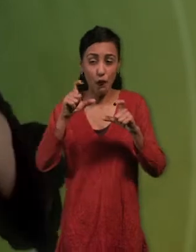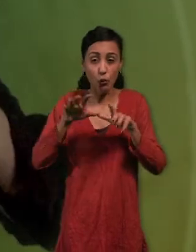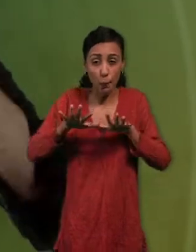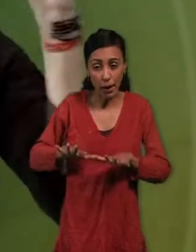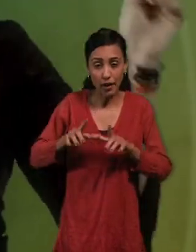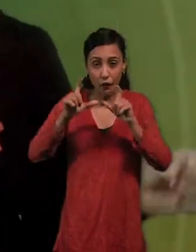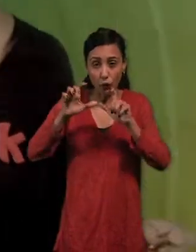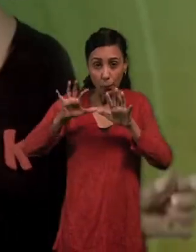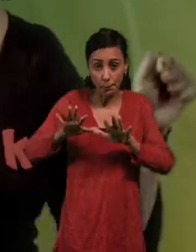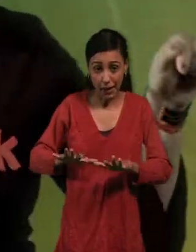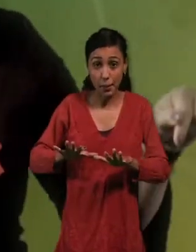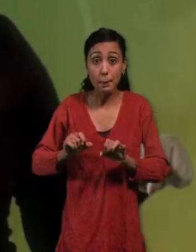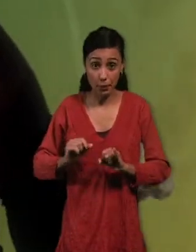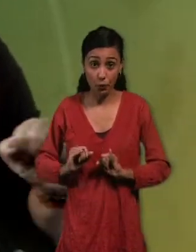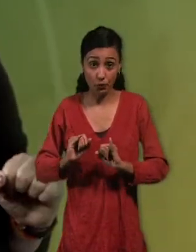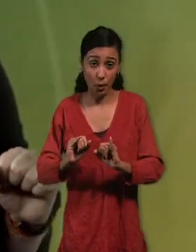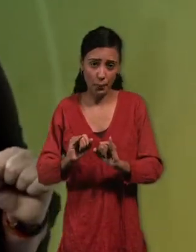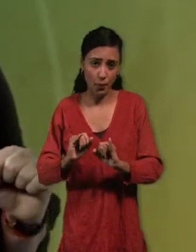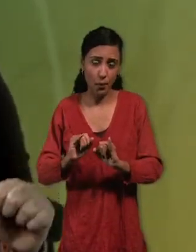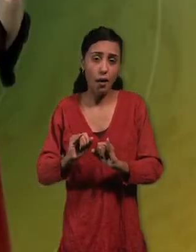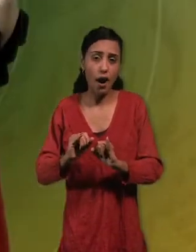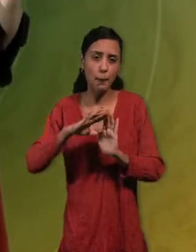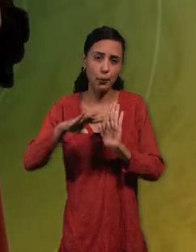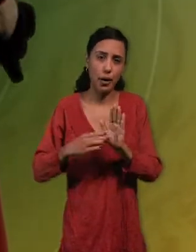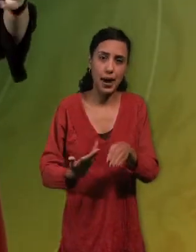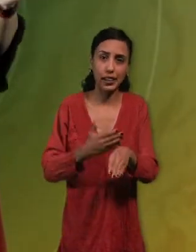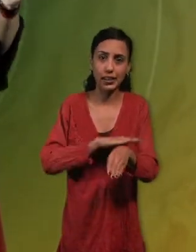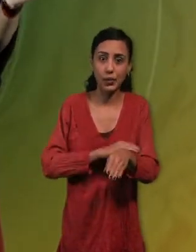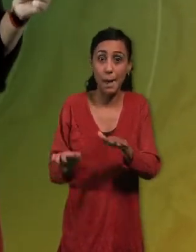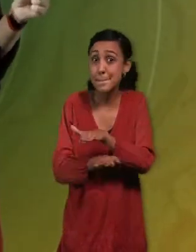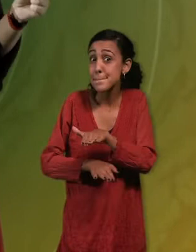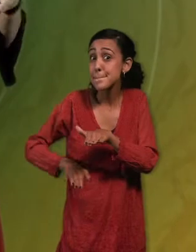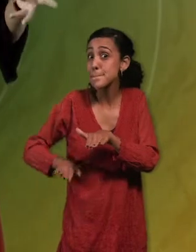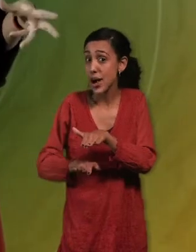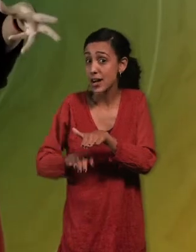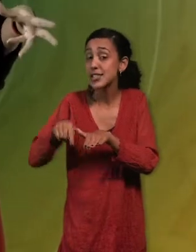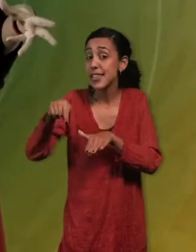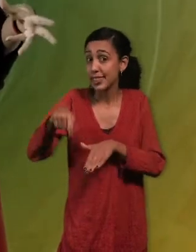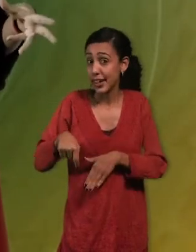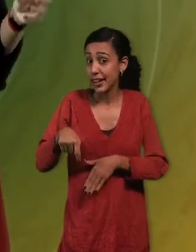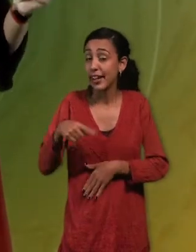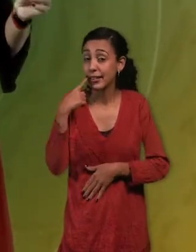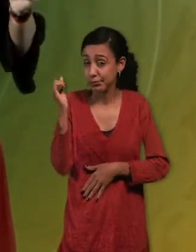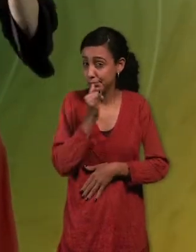como habíamos visto en visitas anteriores a Animateca, la base del desarrollo de la animación, de la filmación como tal, es